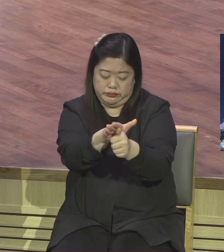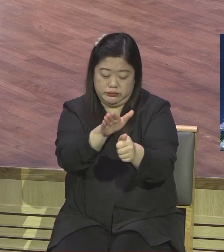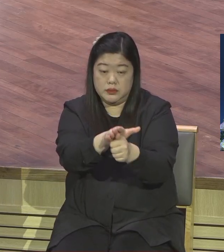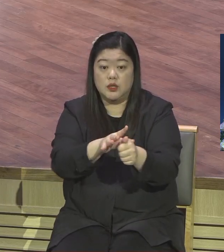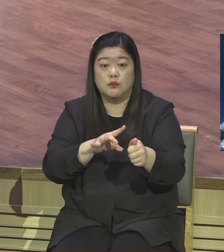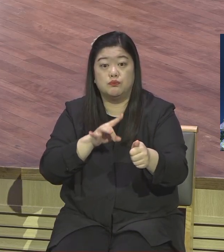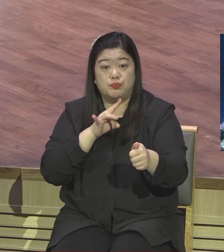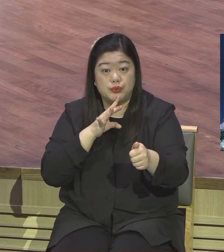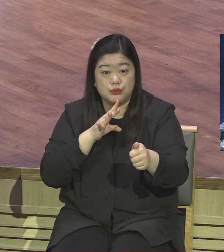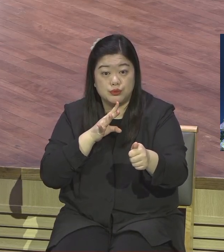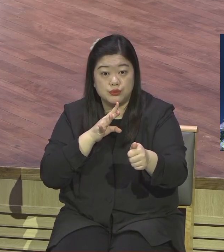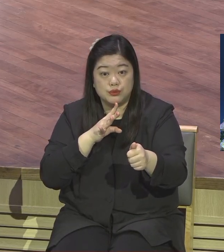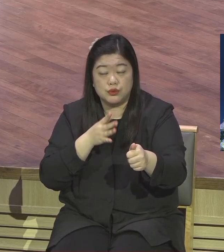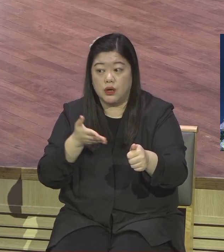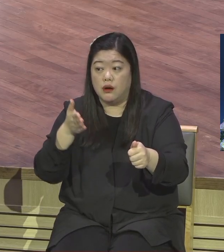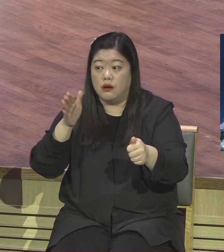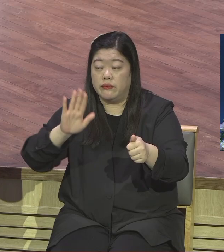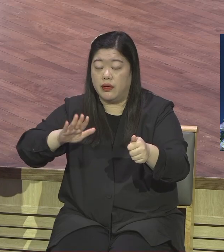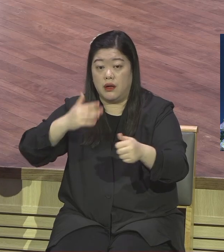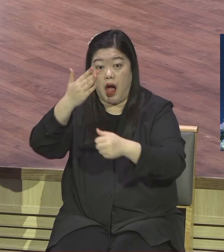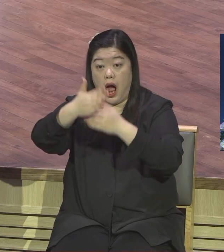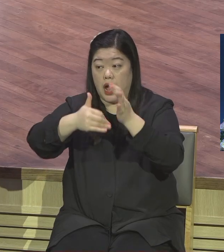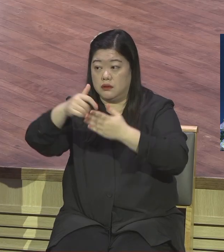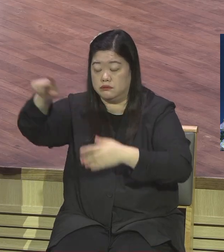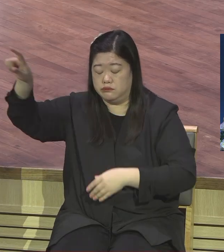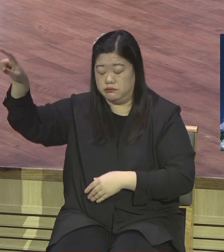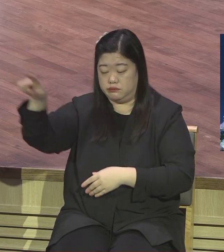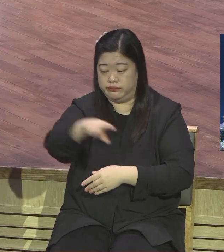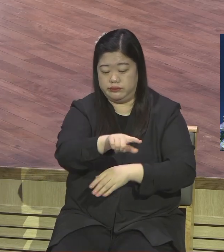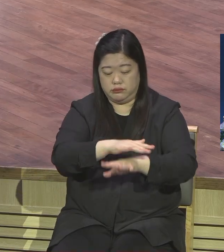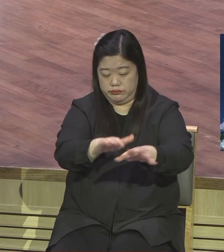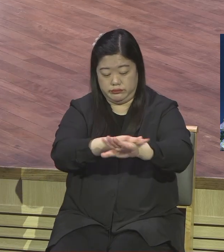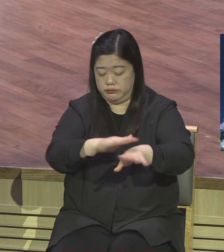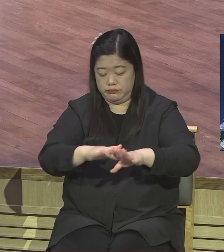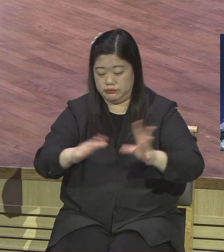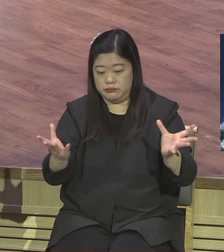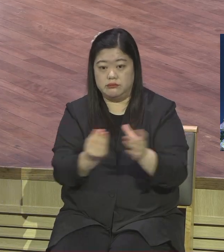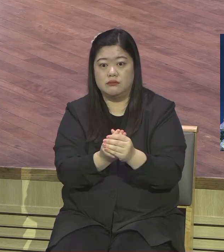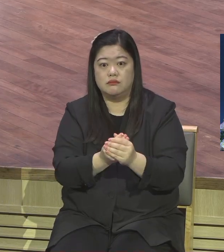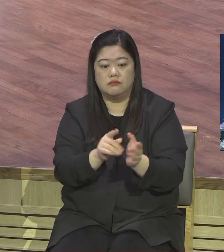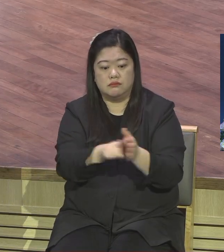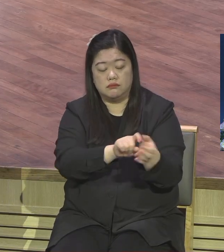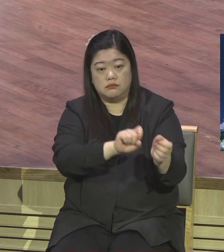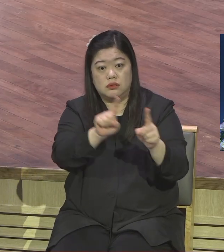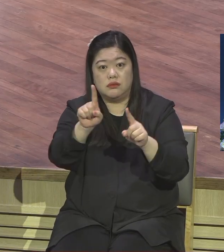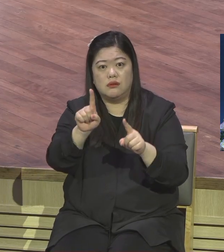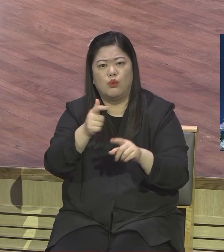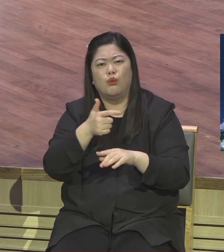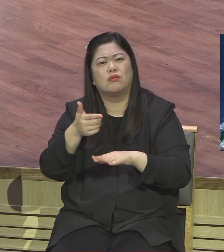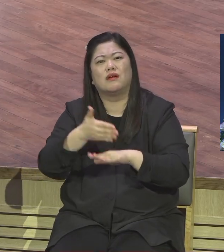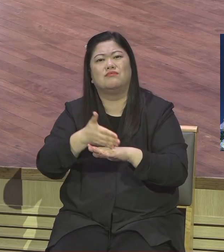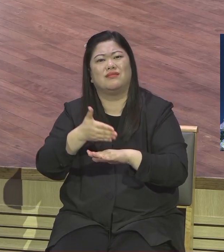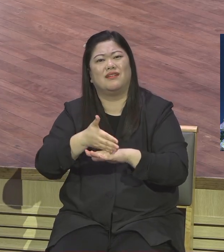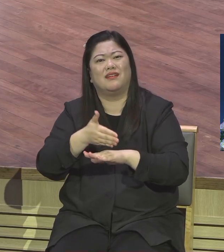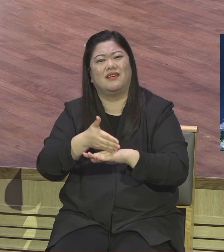시간대로 물질되는데 하나님 우리 교회에 나에게 응답해 주십니다 아시겠어요? 이게 천국 원리에요